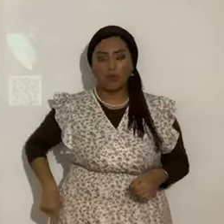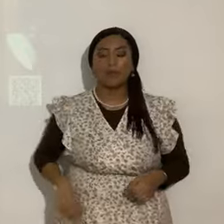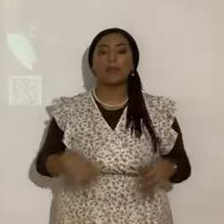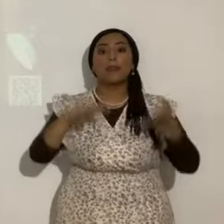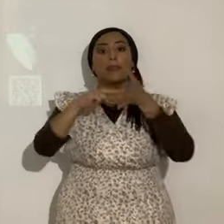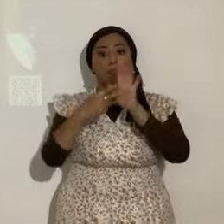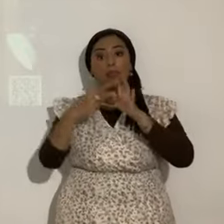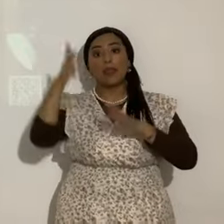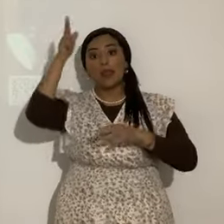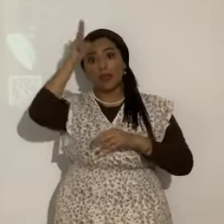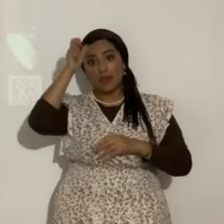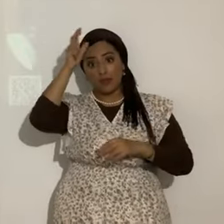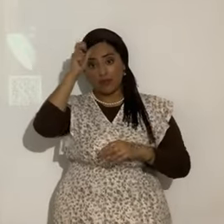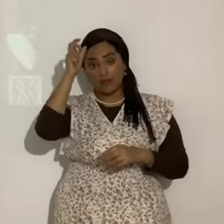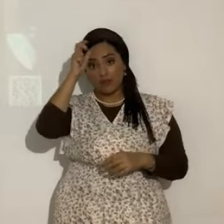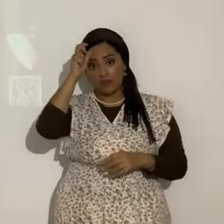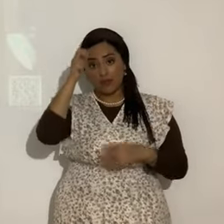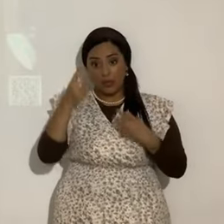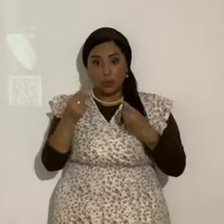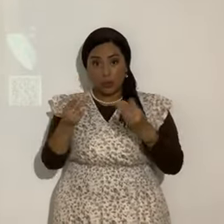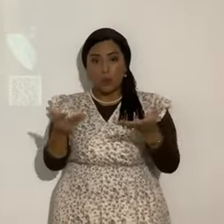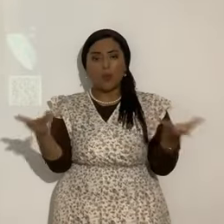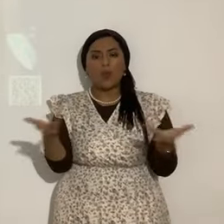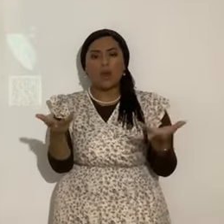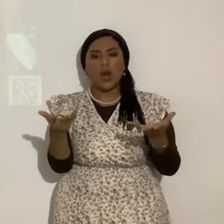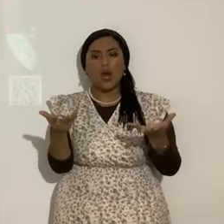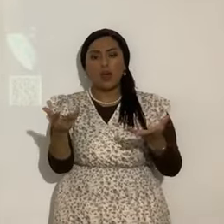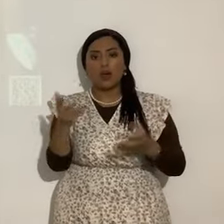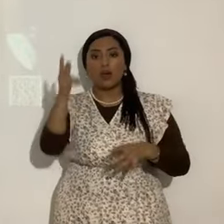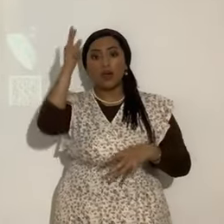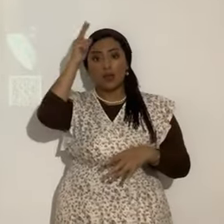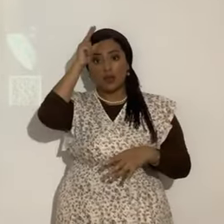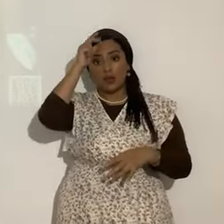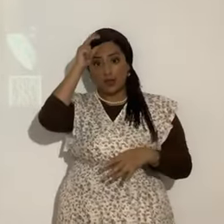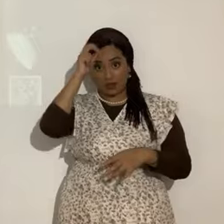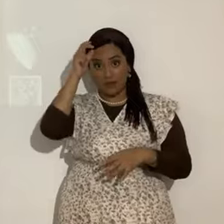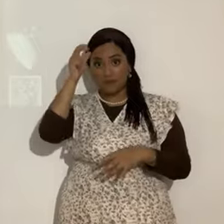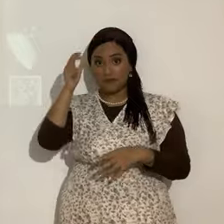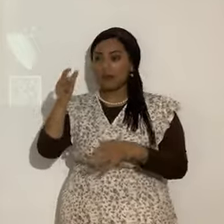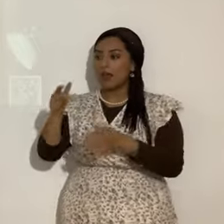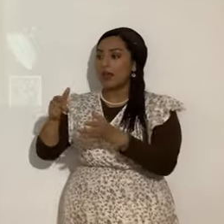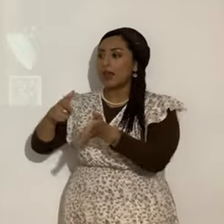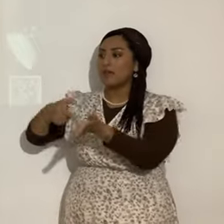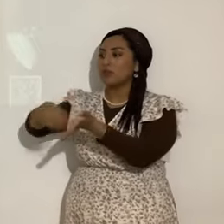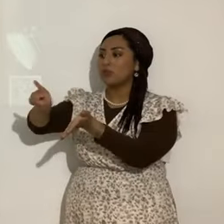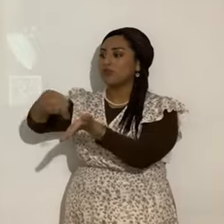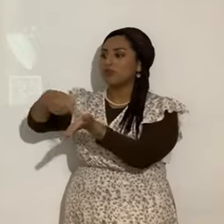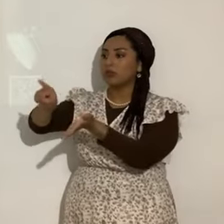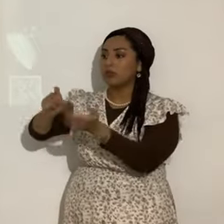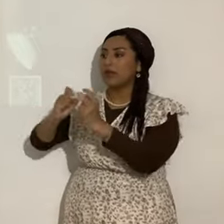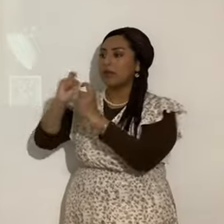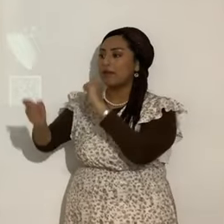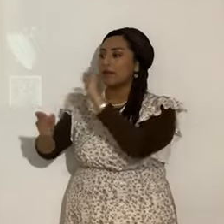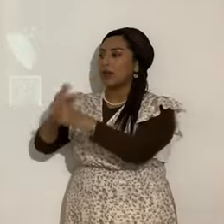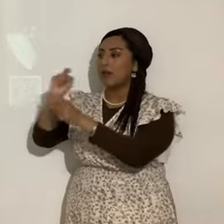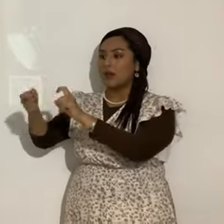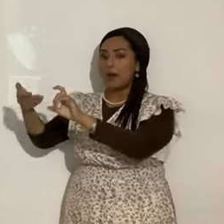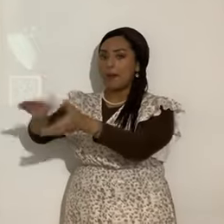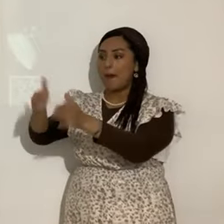lo que va a hacer es pagar con muerte. Pero es el mismo Eterno. El que manda al infierno